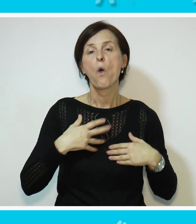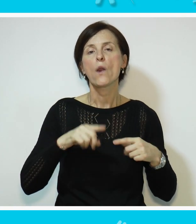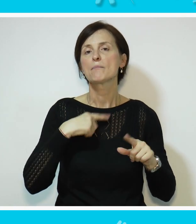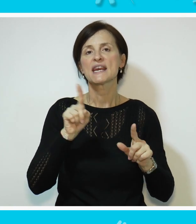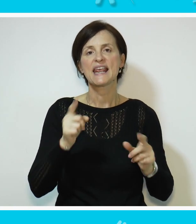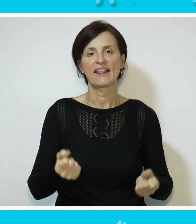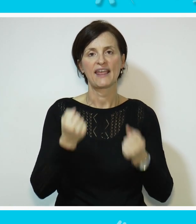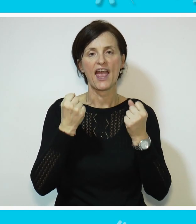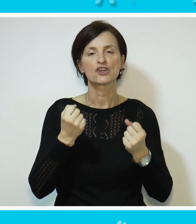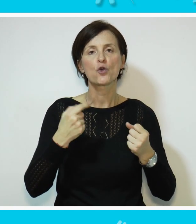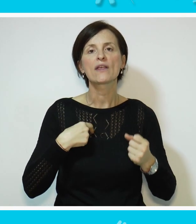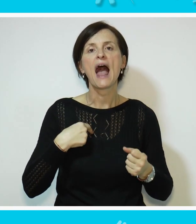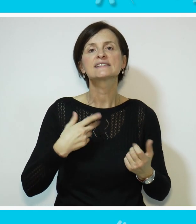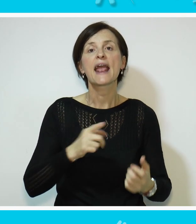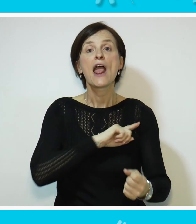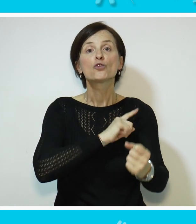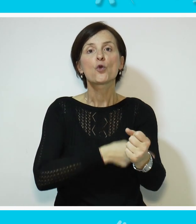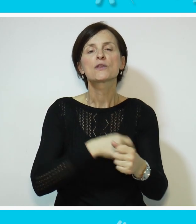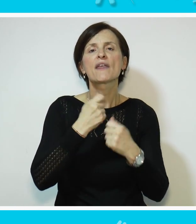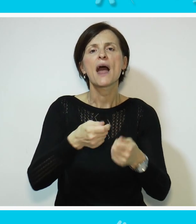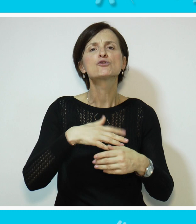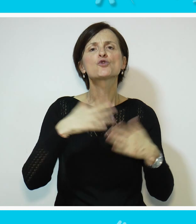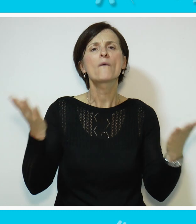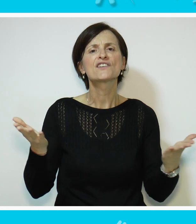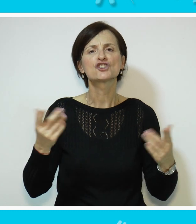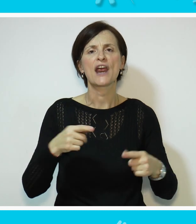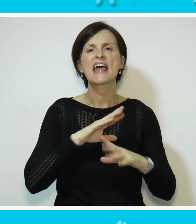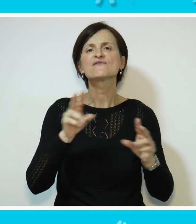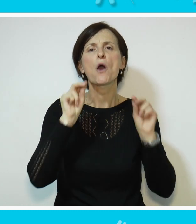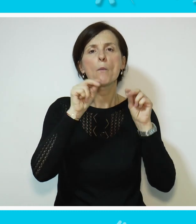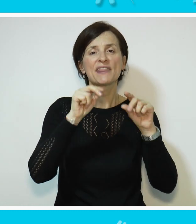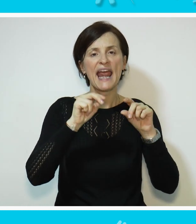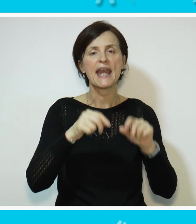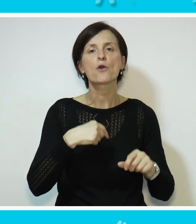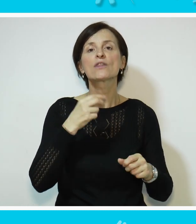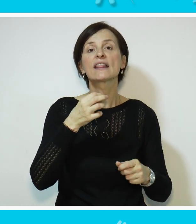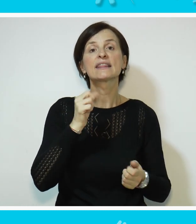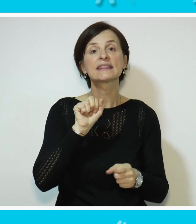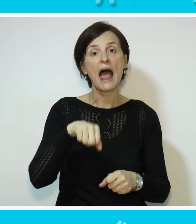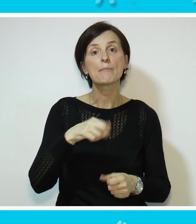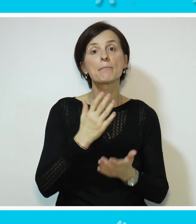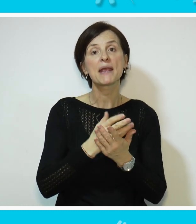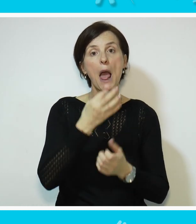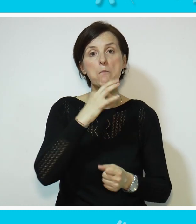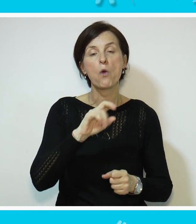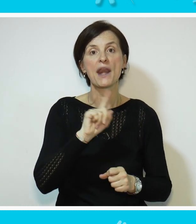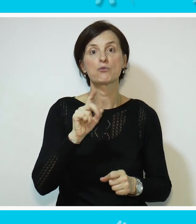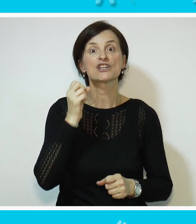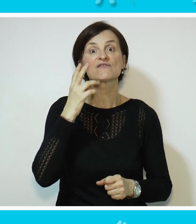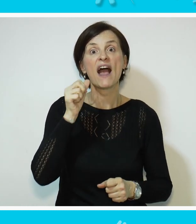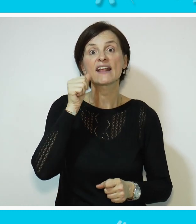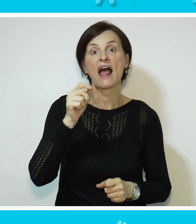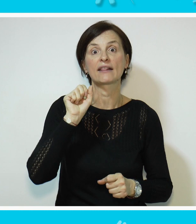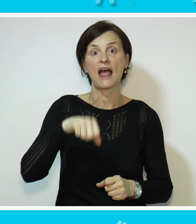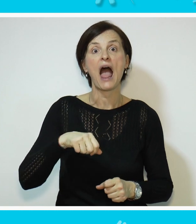prija, tako da mi nije teško. Trudim se da dam što više na svakom treningu od sebe da bi bila bolja. Znači ne može to svaki